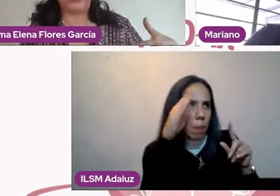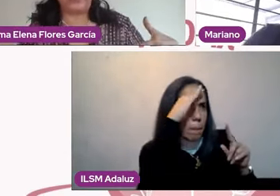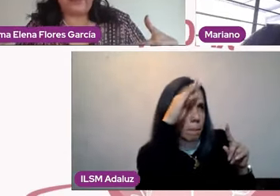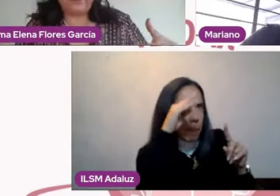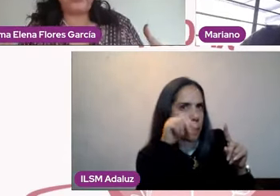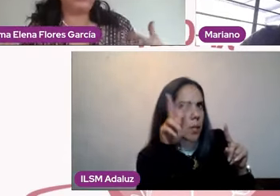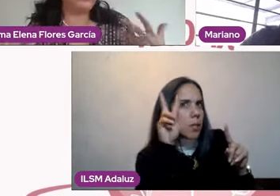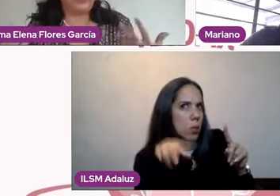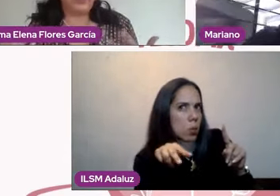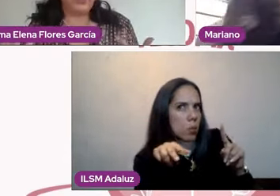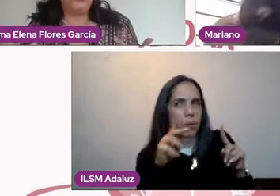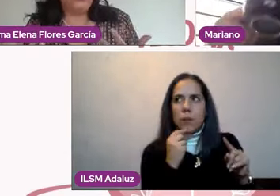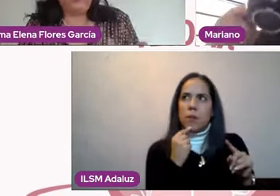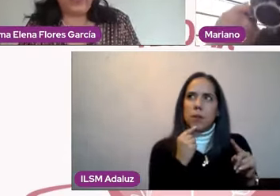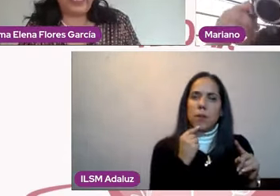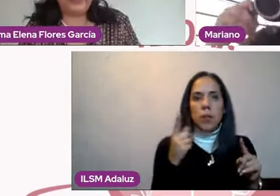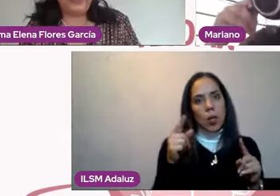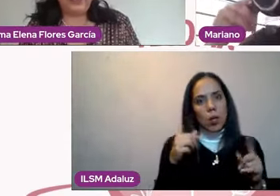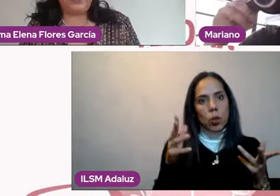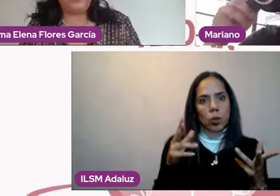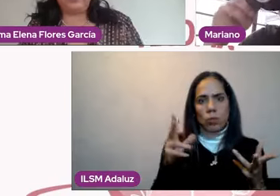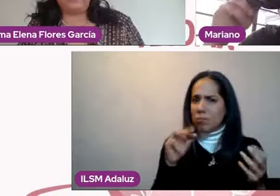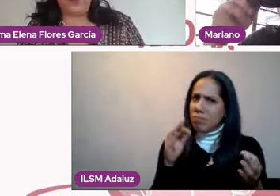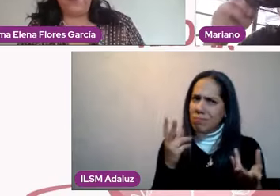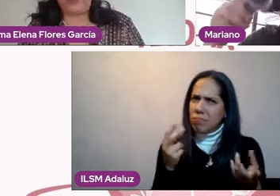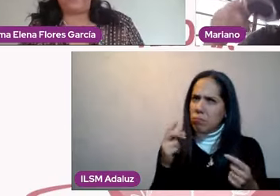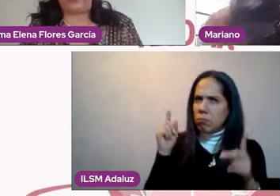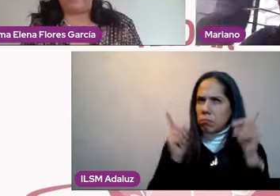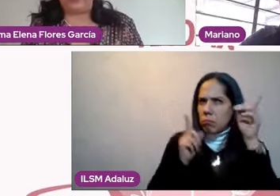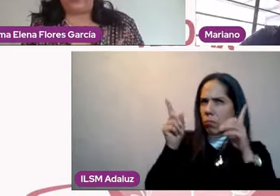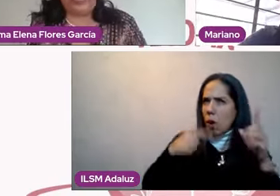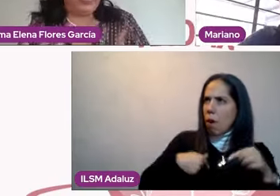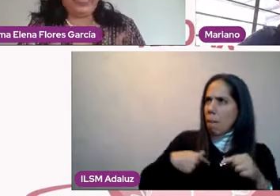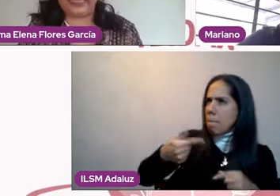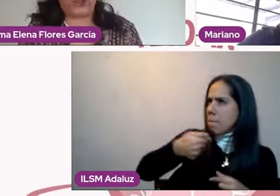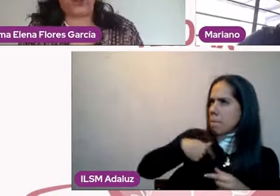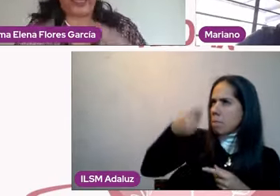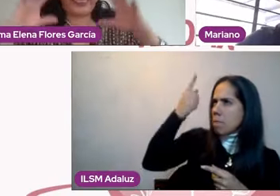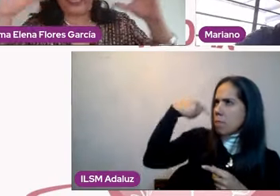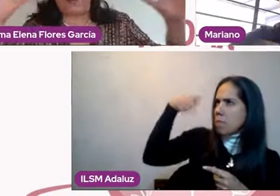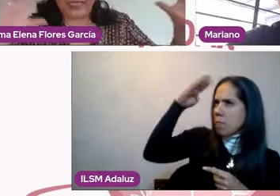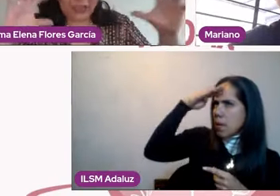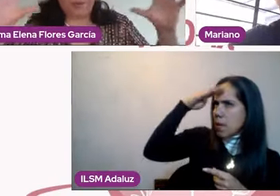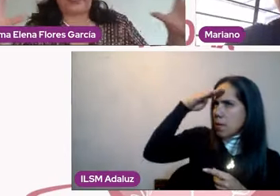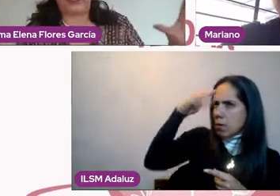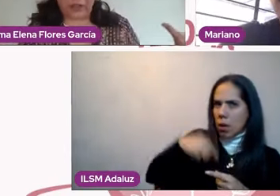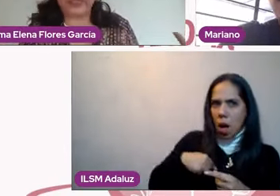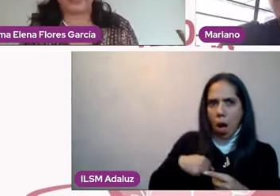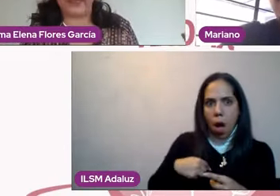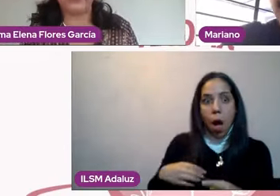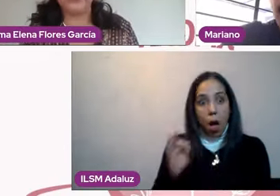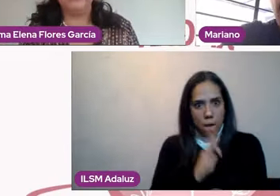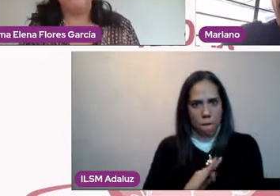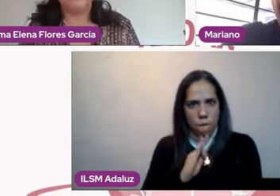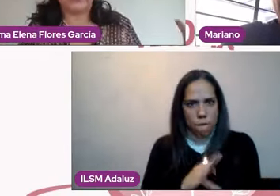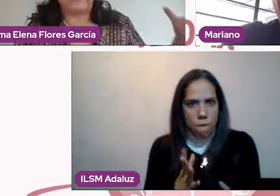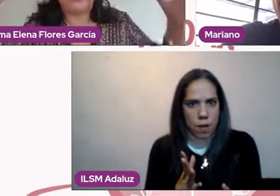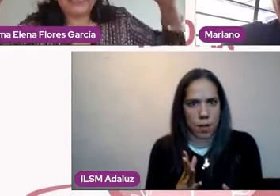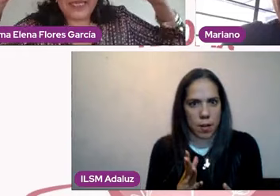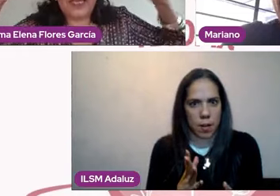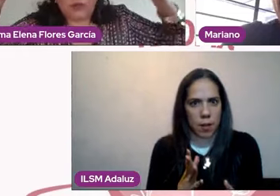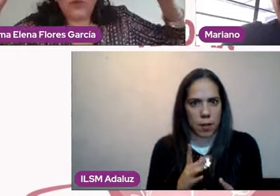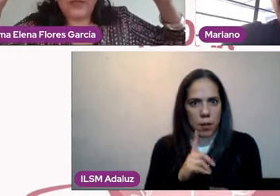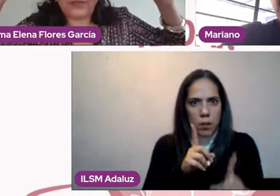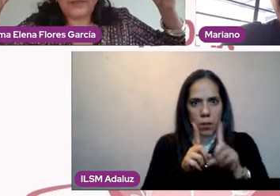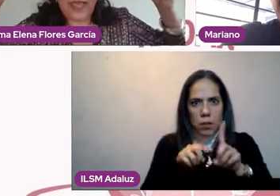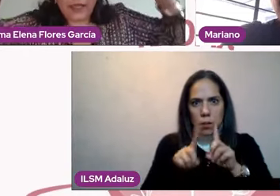¿no? Y que a veces decimos que no soy feliz, ¿no? Pero, pero, pero, es decir, yo, o es decir, como estas complicaciones, a veces que